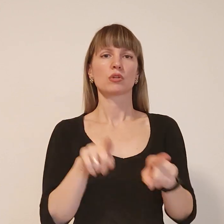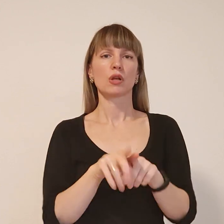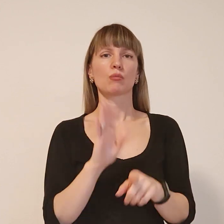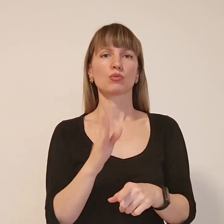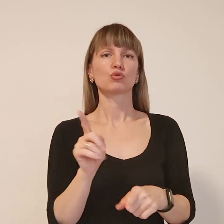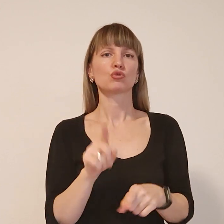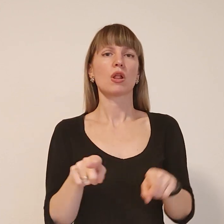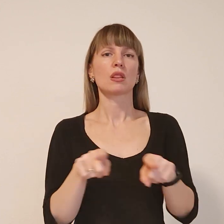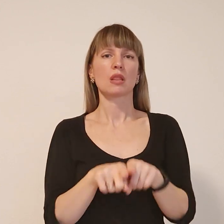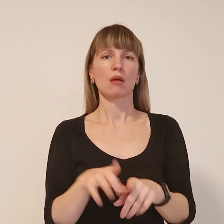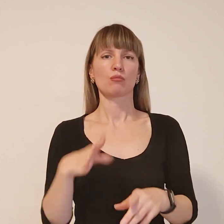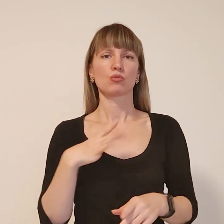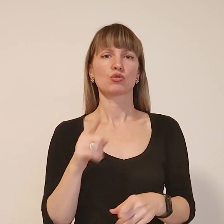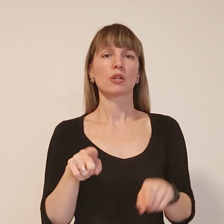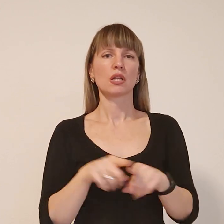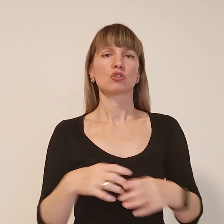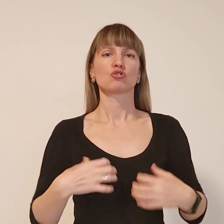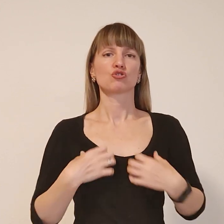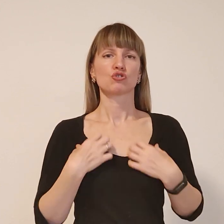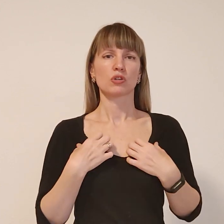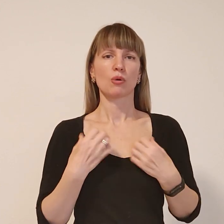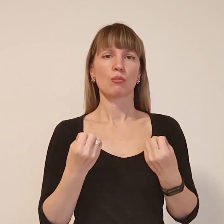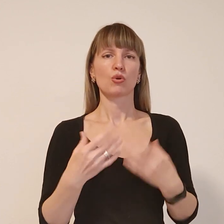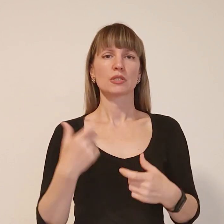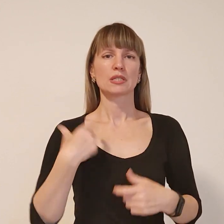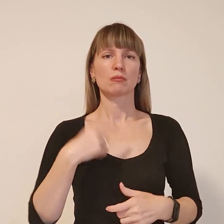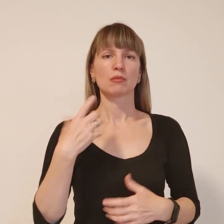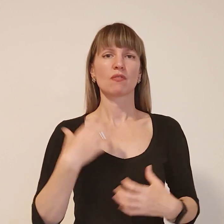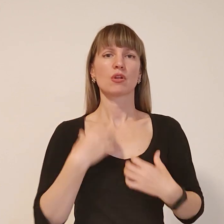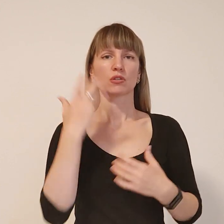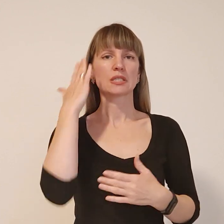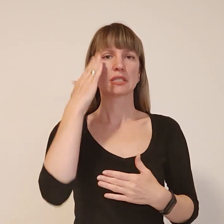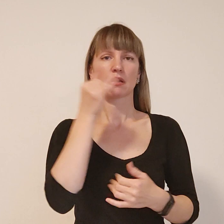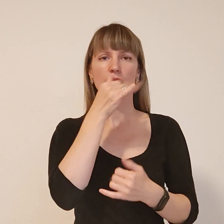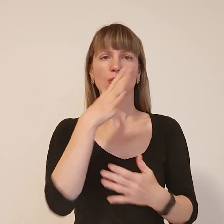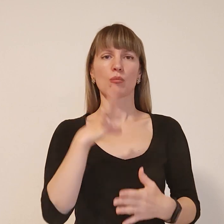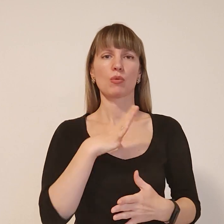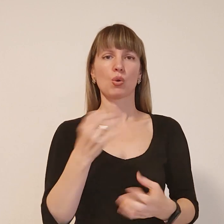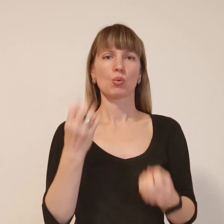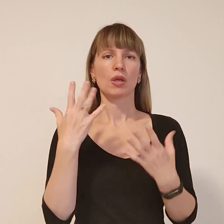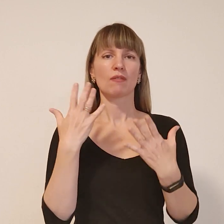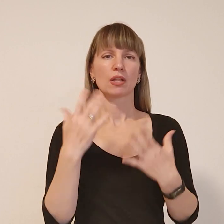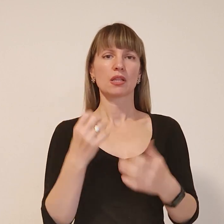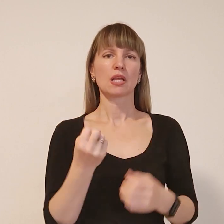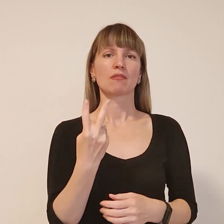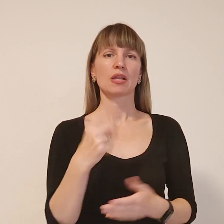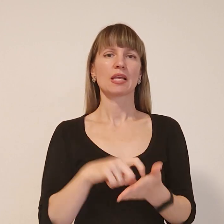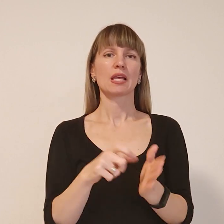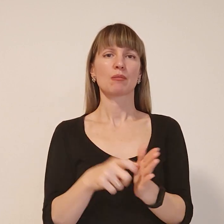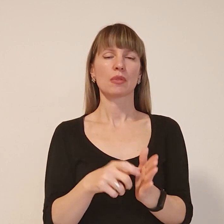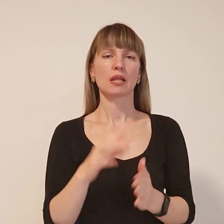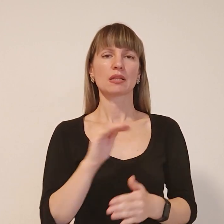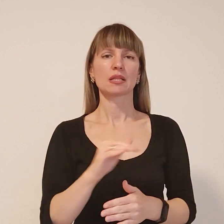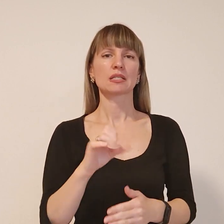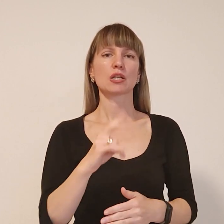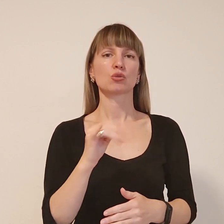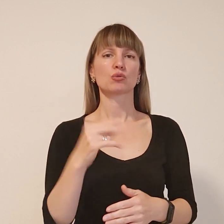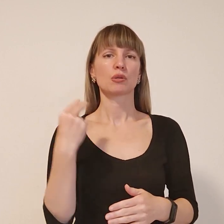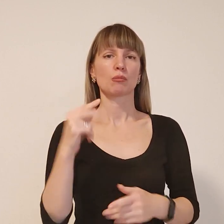так буде. Що такий жах, просто навіть собі у страшному сні уявити не можна було. 12 кімнат дитсадку Запоріжжя приготували